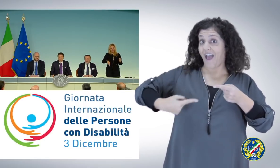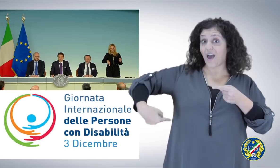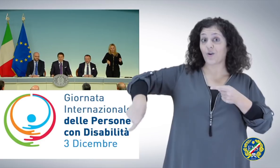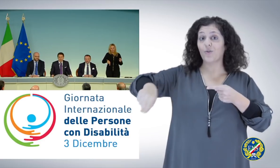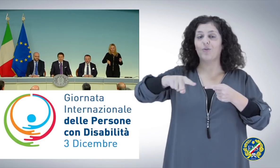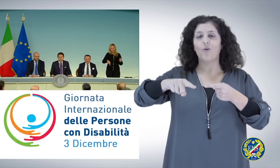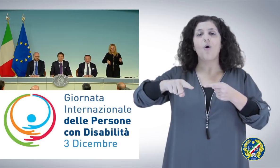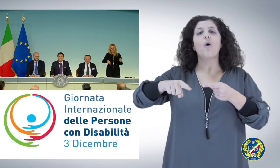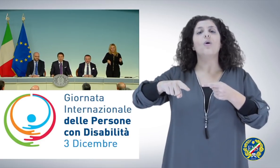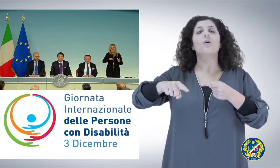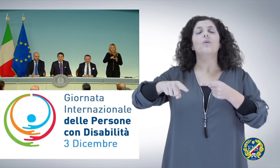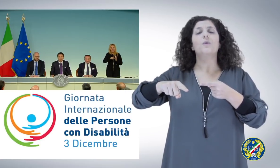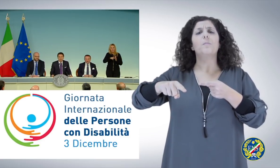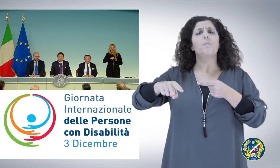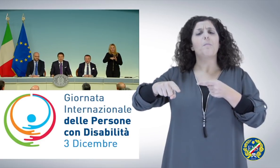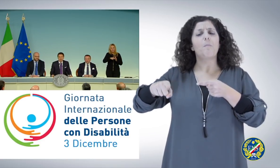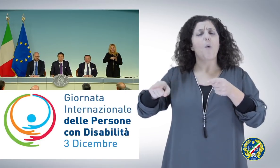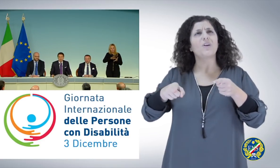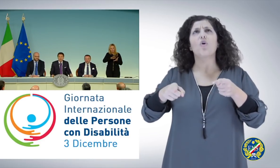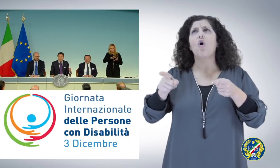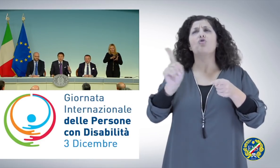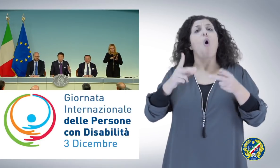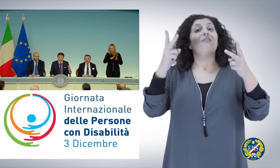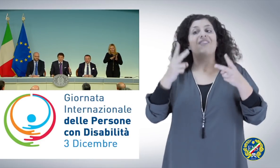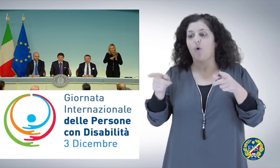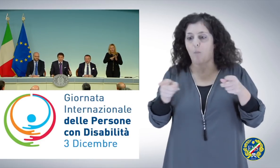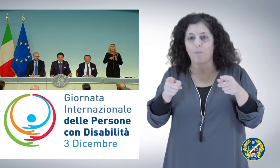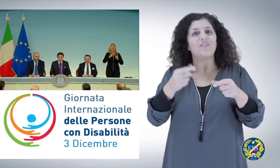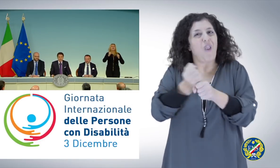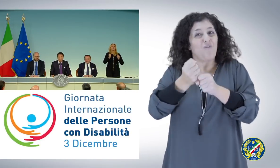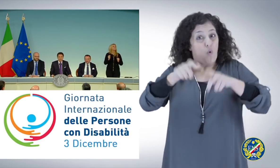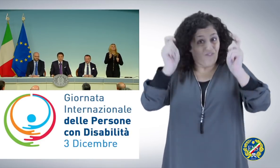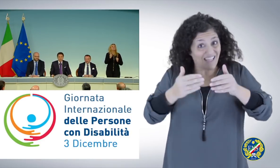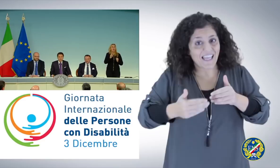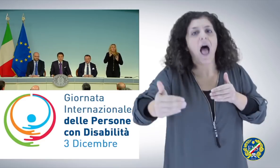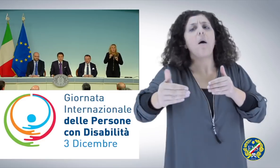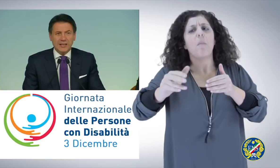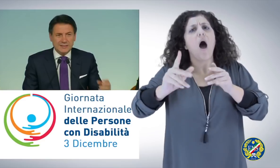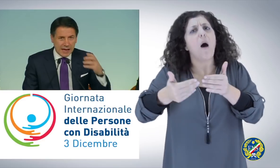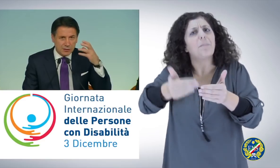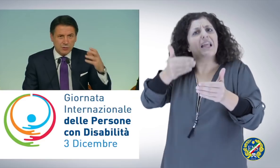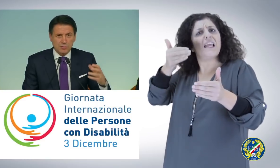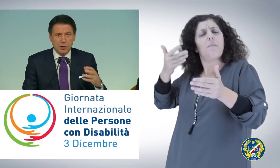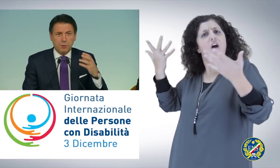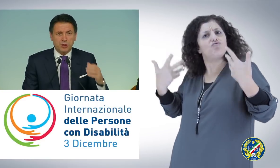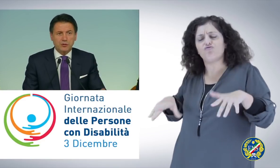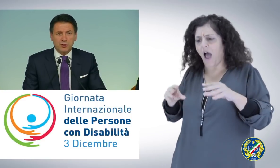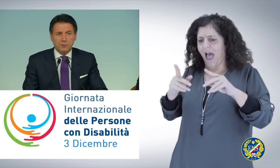momento in cui, non da quando si è insediato, ma addirittura quando è iniziato quel processo di